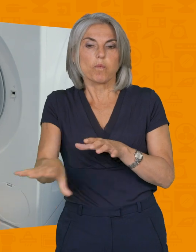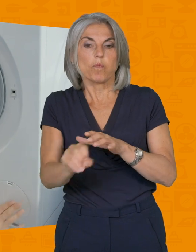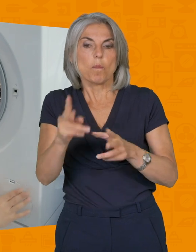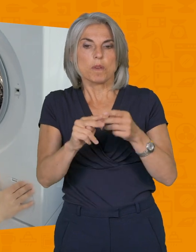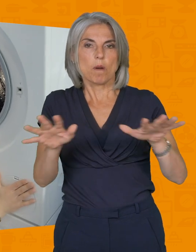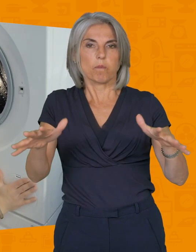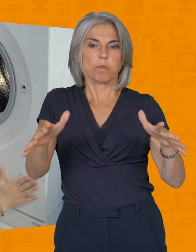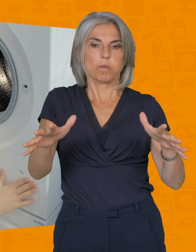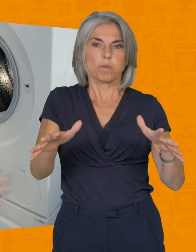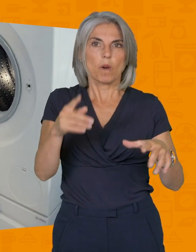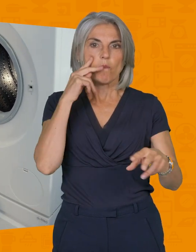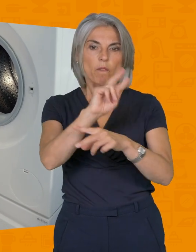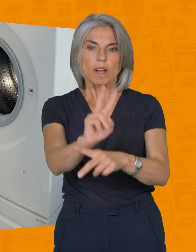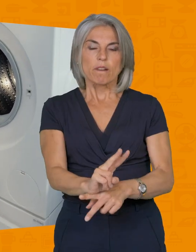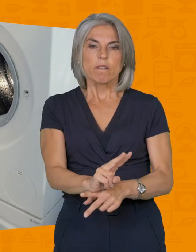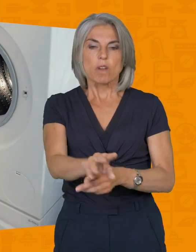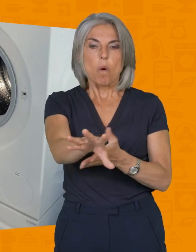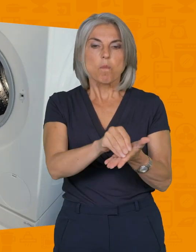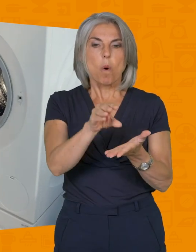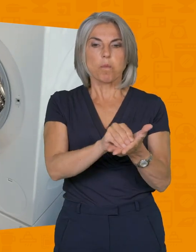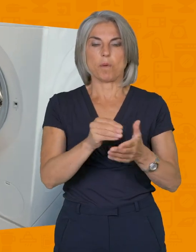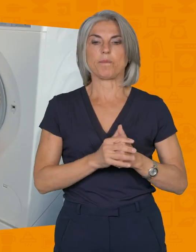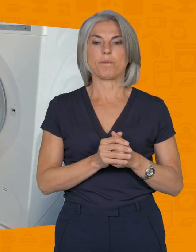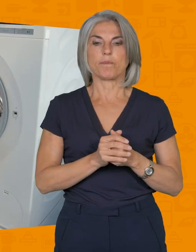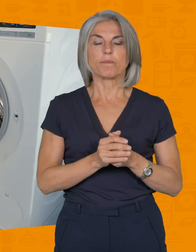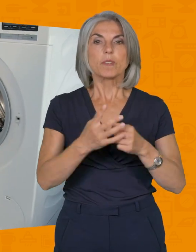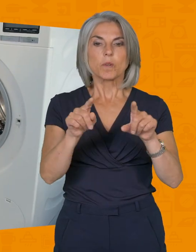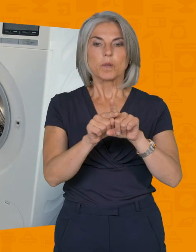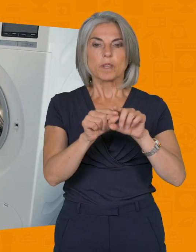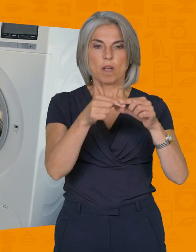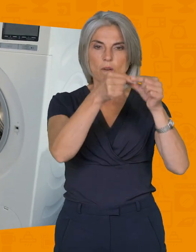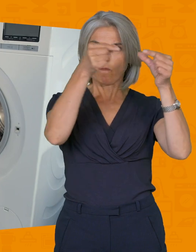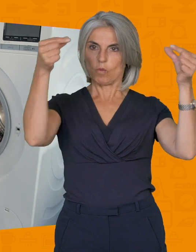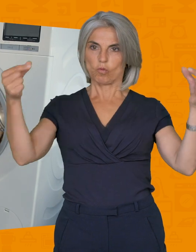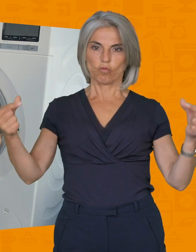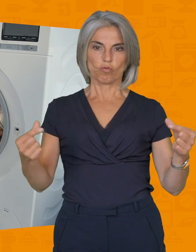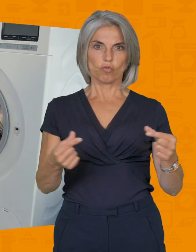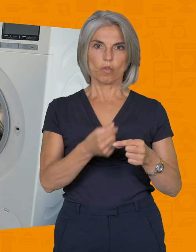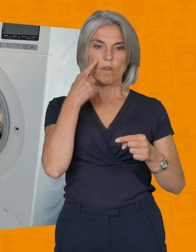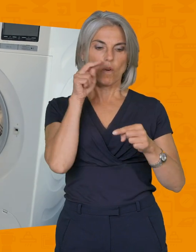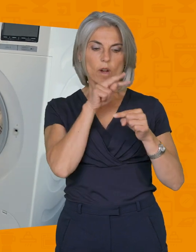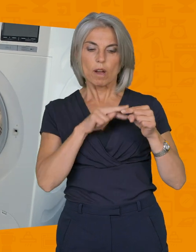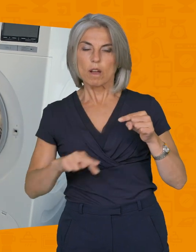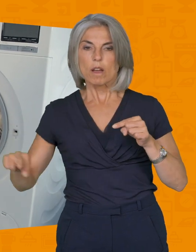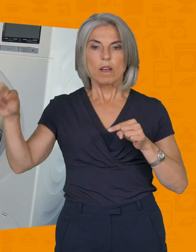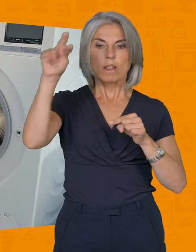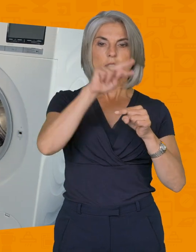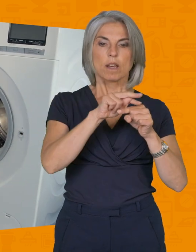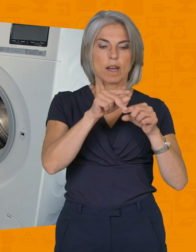bruit, vérifiez tout d'abord la pompe de vidange. Également vérifiez bien à chaque fois que vous videz votre machine s'il n'y a rien qui